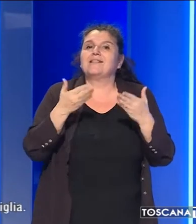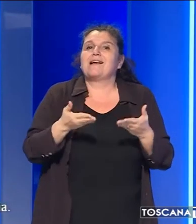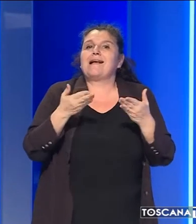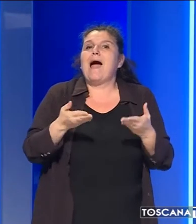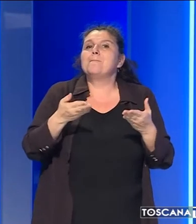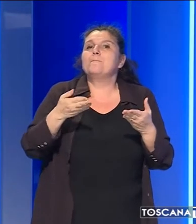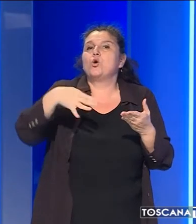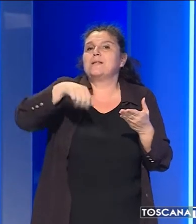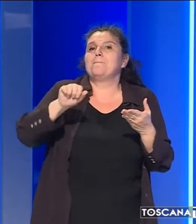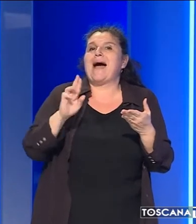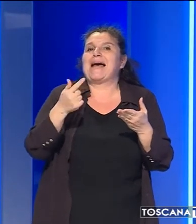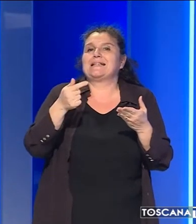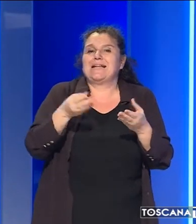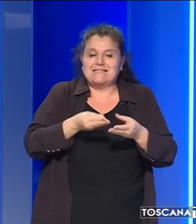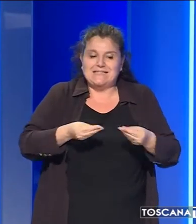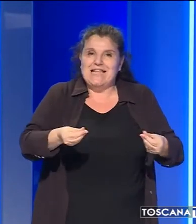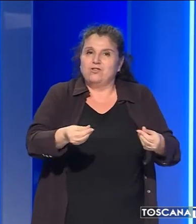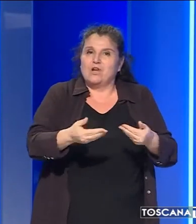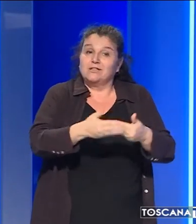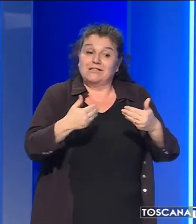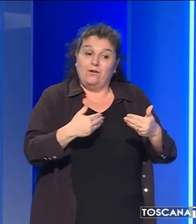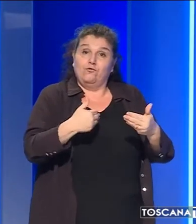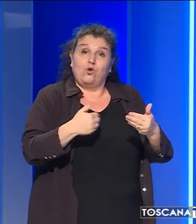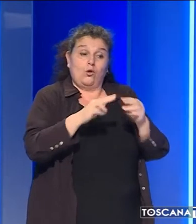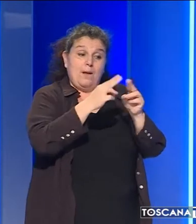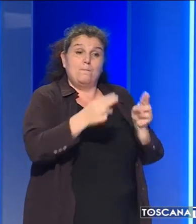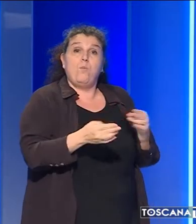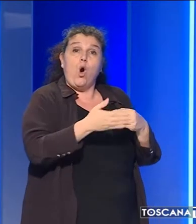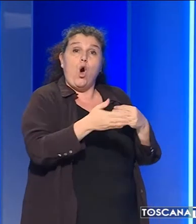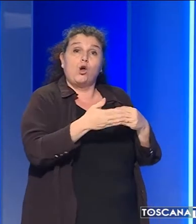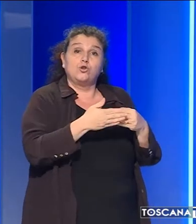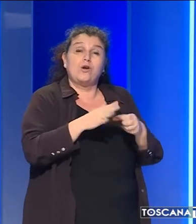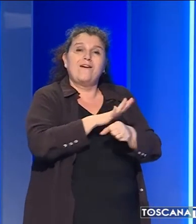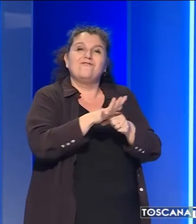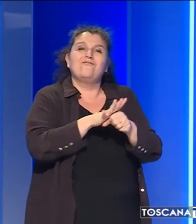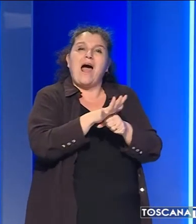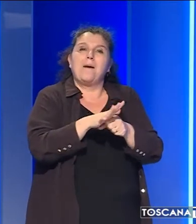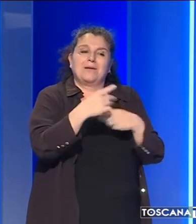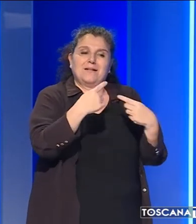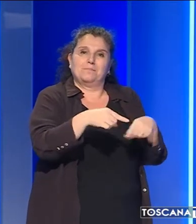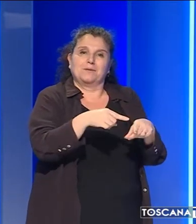Marte sul selciato di fronte all'abitazione della famiglia.